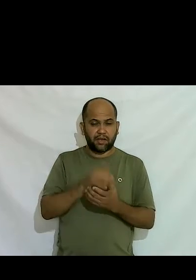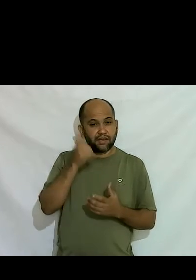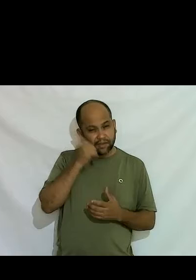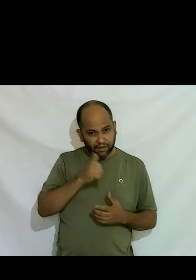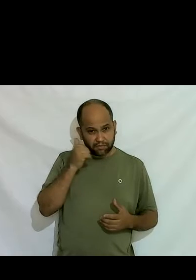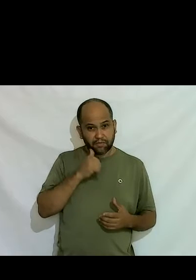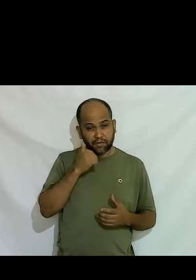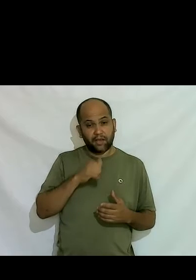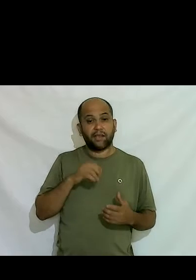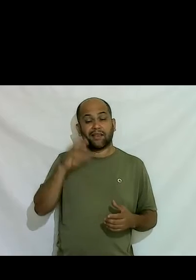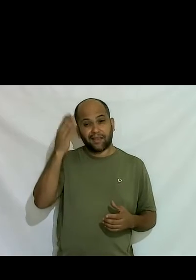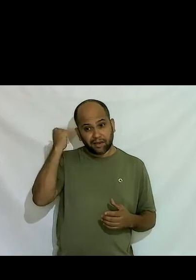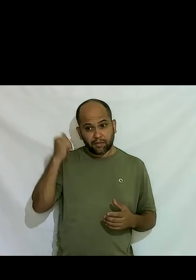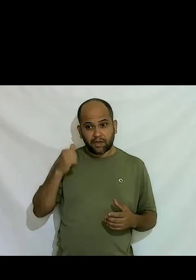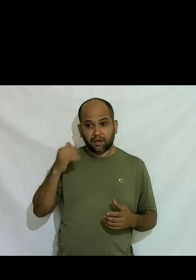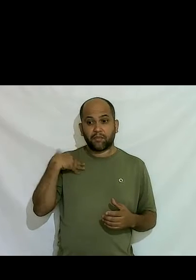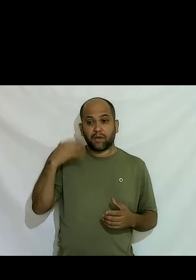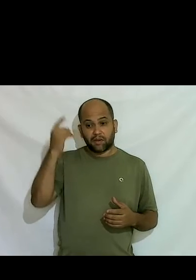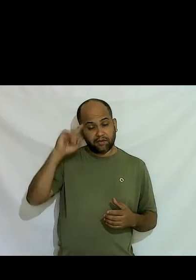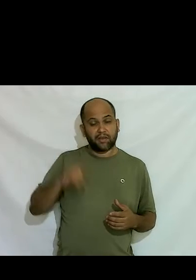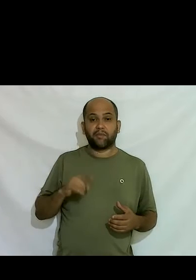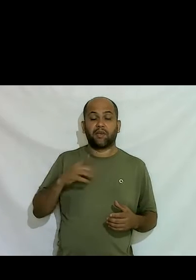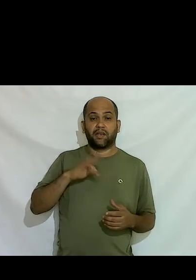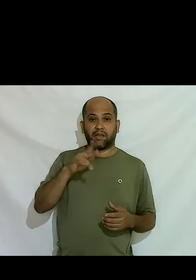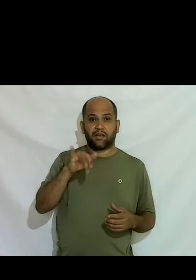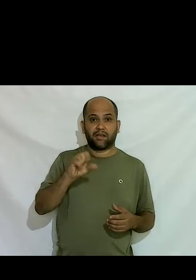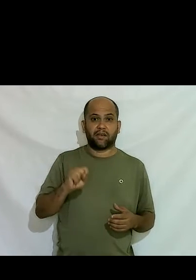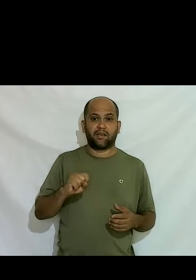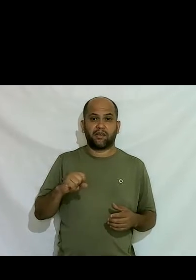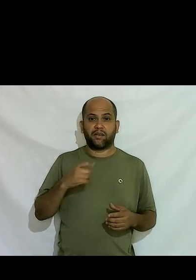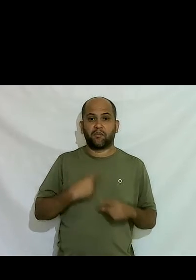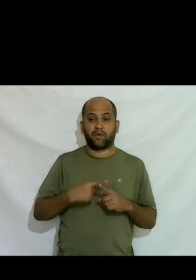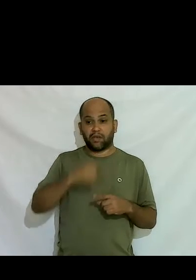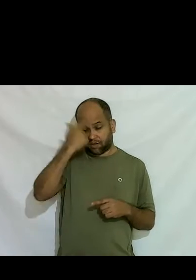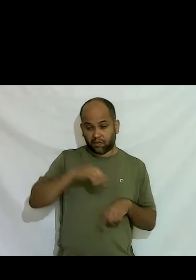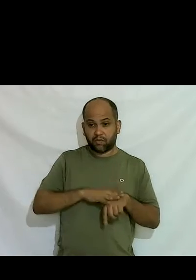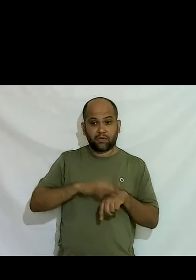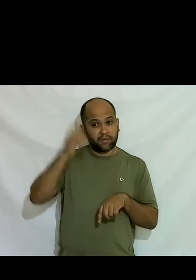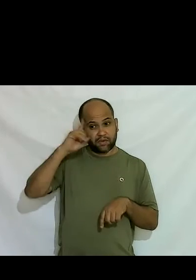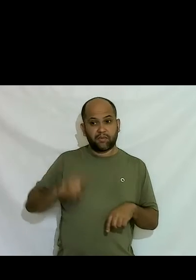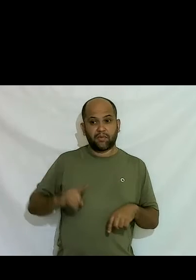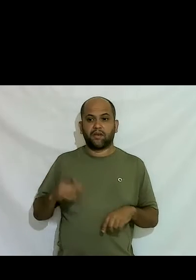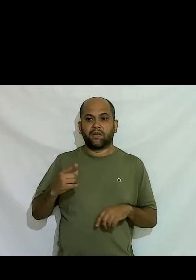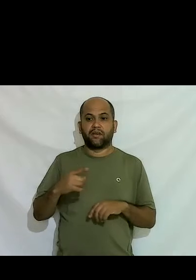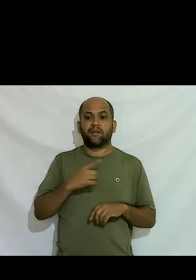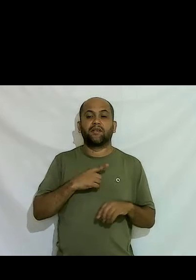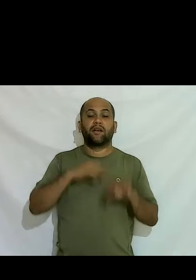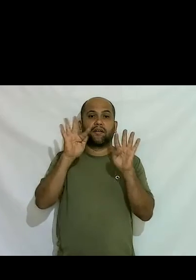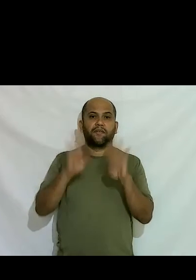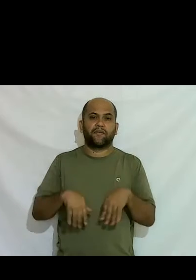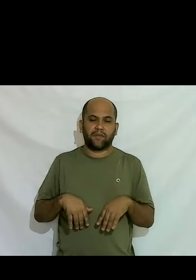mas não sabia que eu era trans porque nem eu ainda não sabia não havia informação né já tinha acabado o regime militar